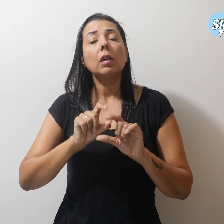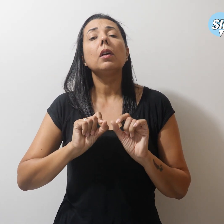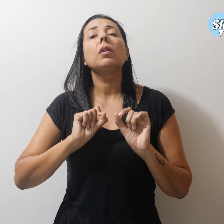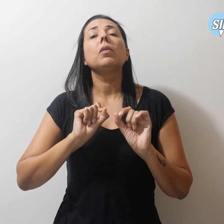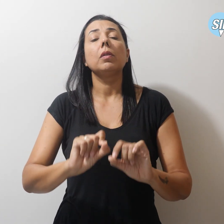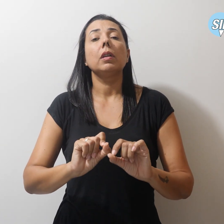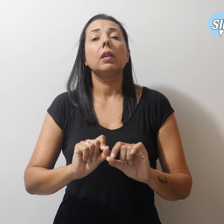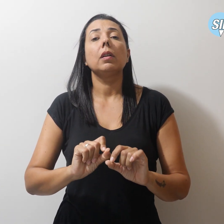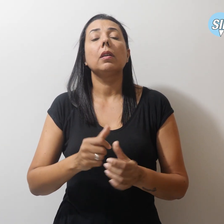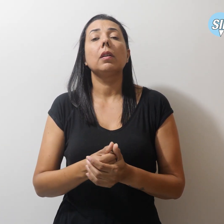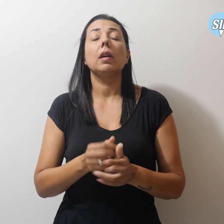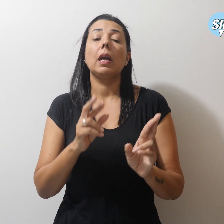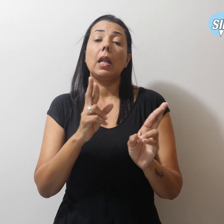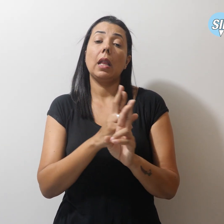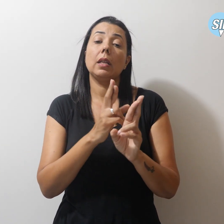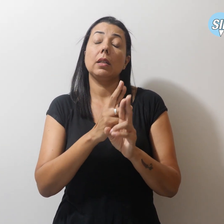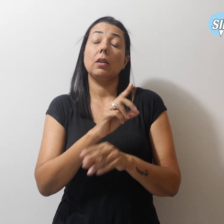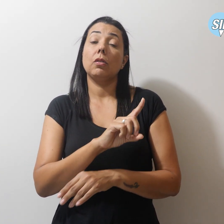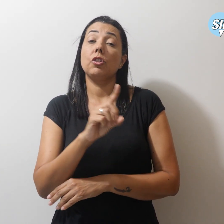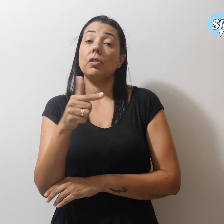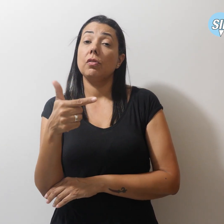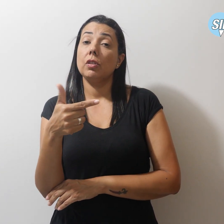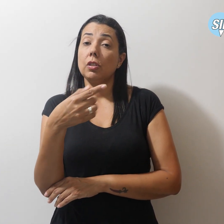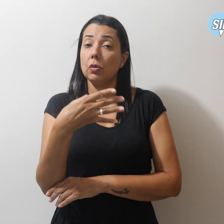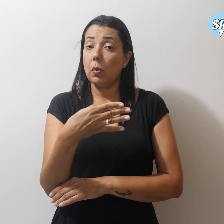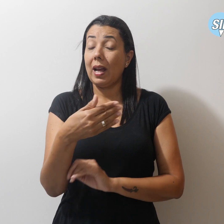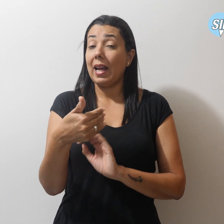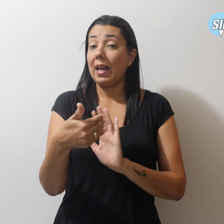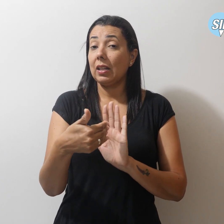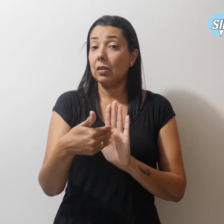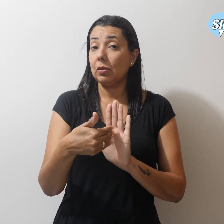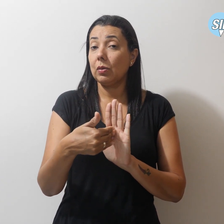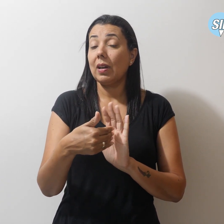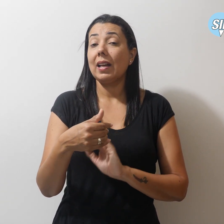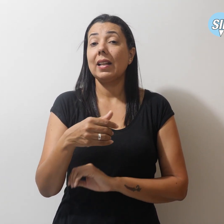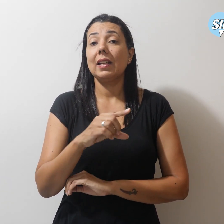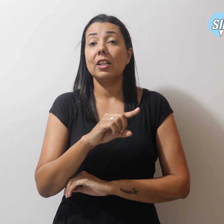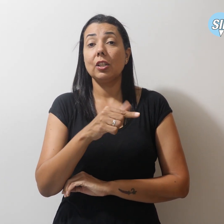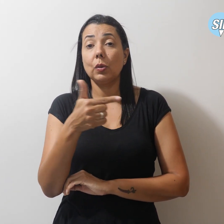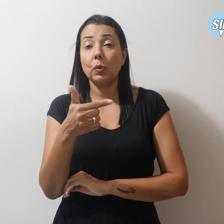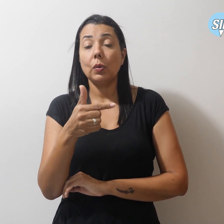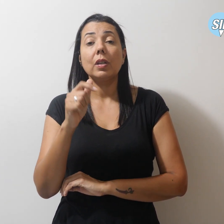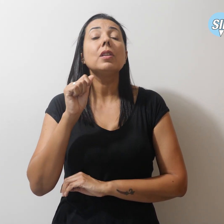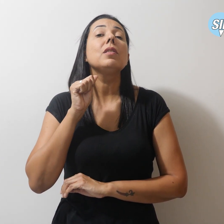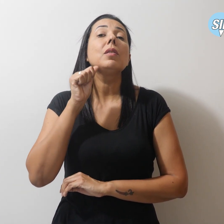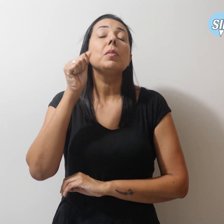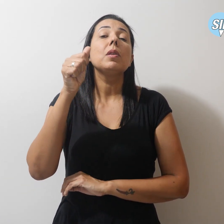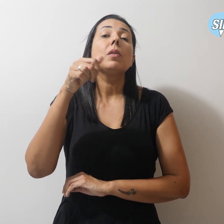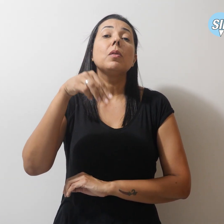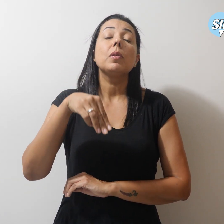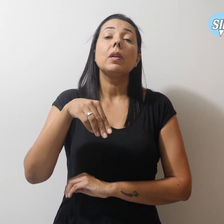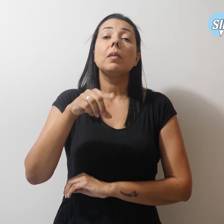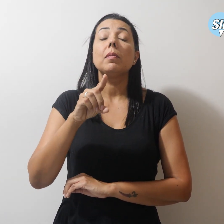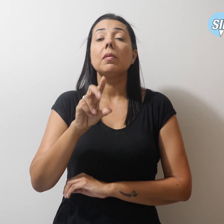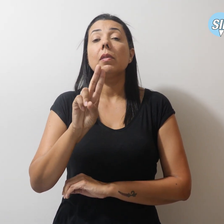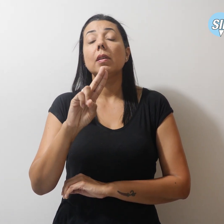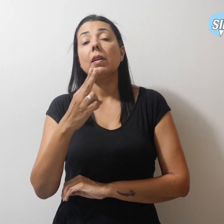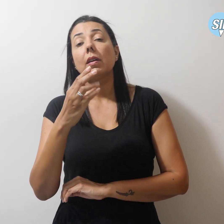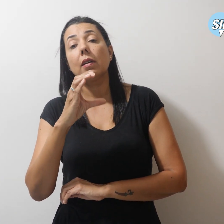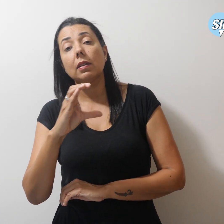entre os dias 24 de março e 2 de abril, o MDHC iniciou